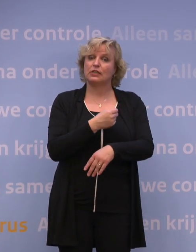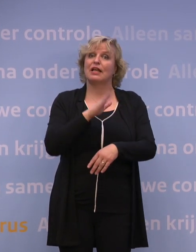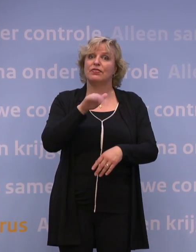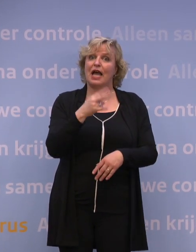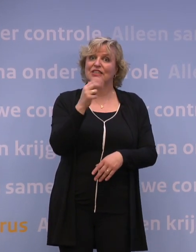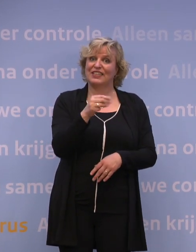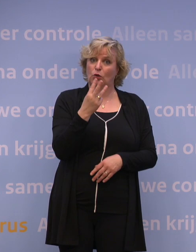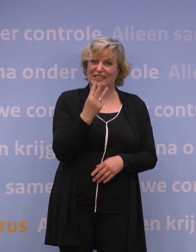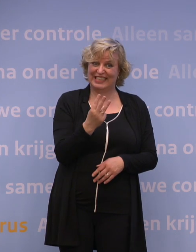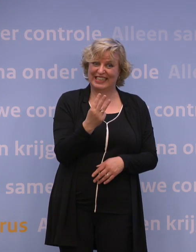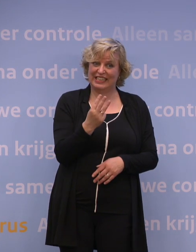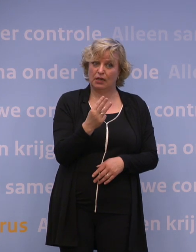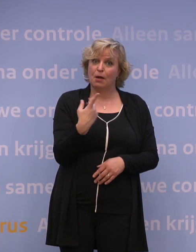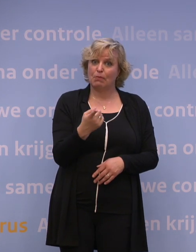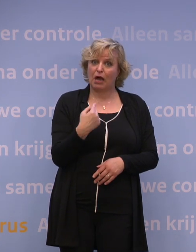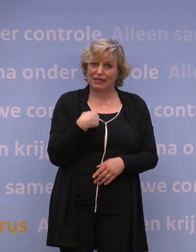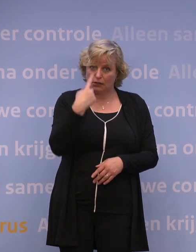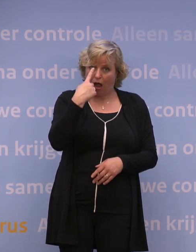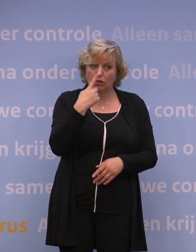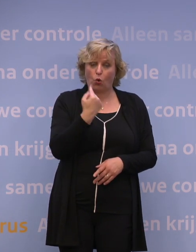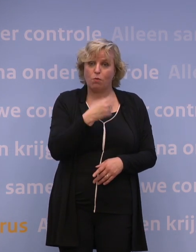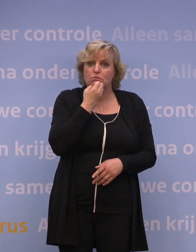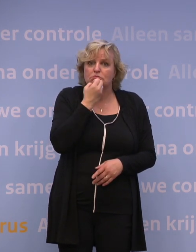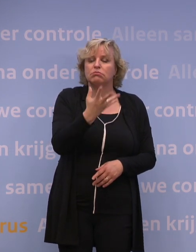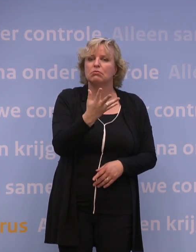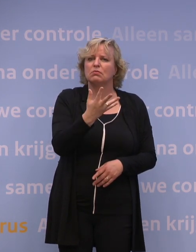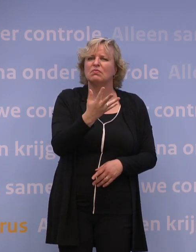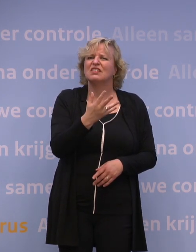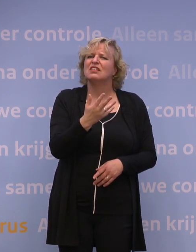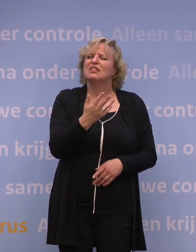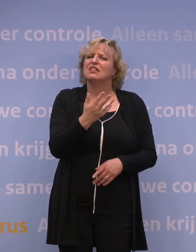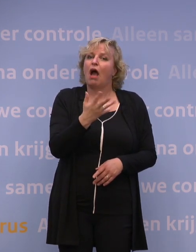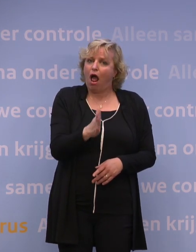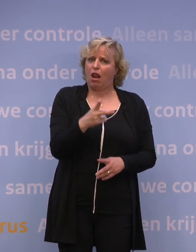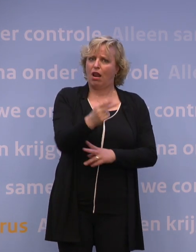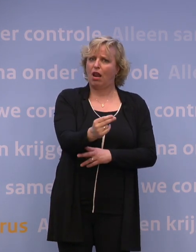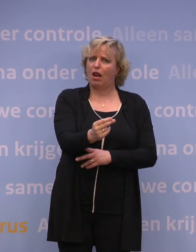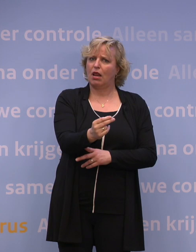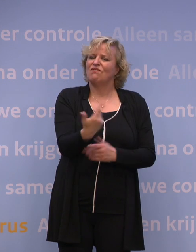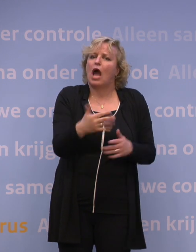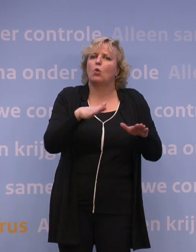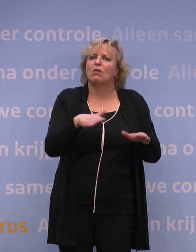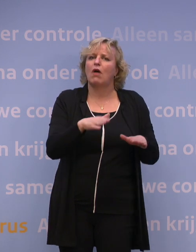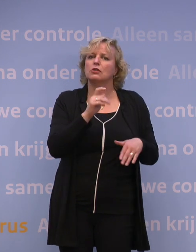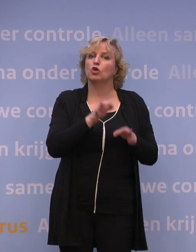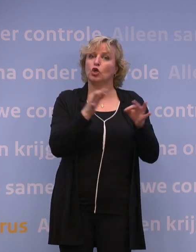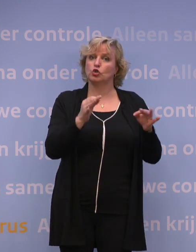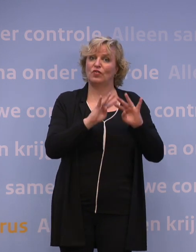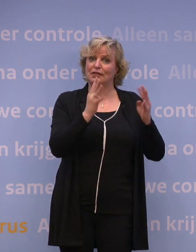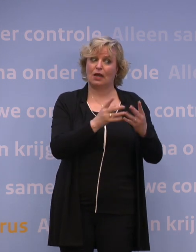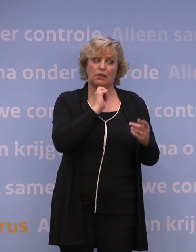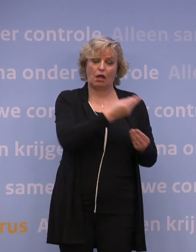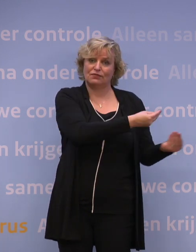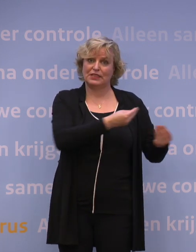die als ze dat willen kunnen ook gevaccineerd worden. Waarom wacht u op het advies van de Gezondheidsraad? Nou, ik denk dat het belangrijk is, omdat de Gezondheidsraad